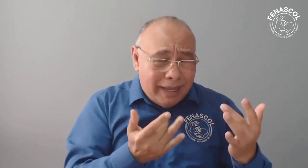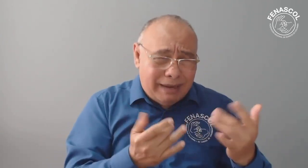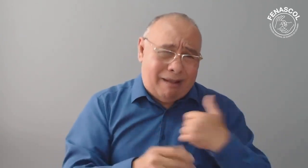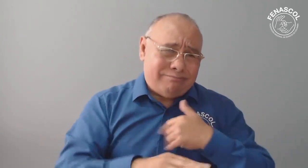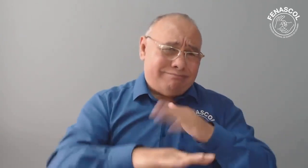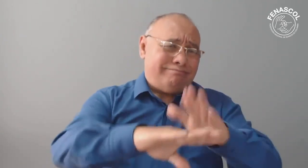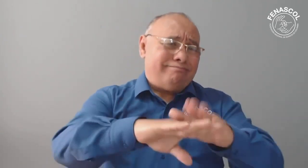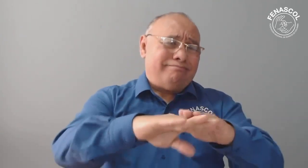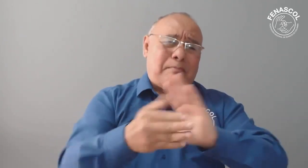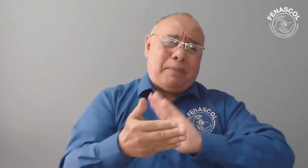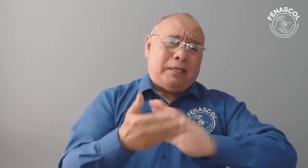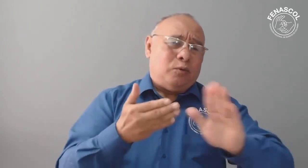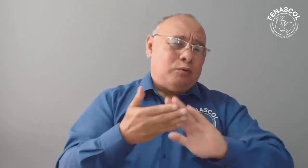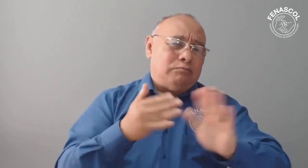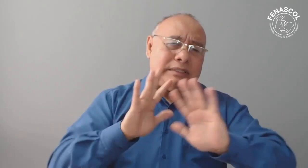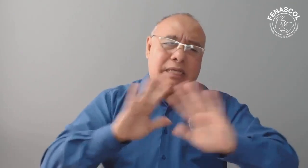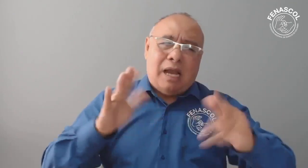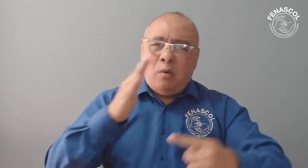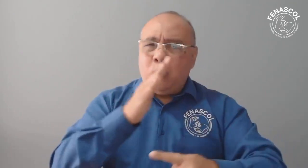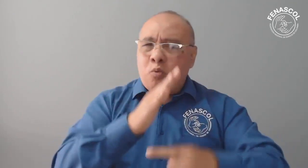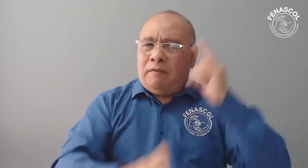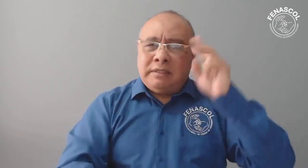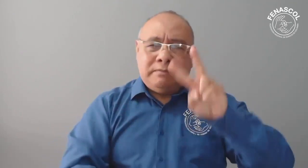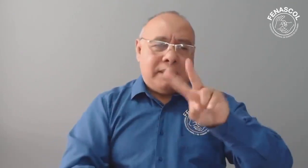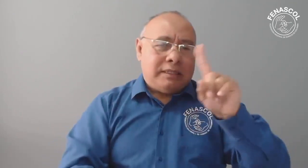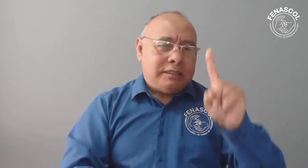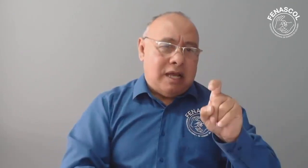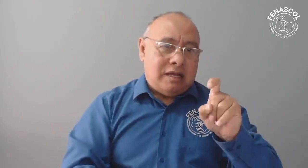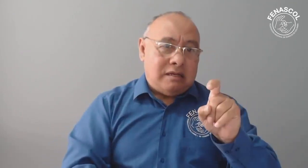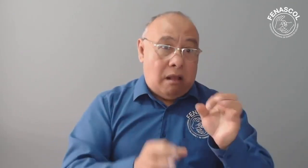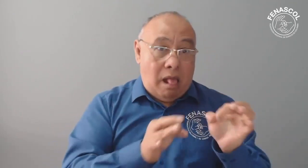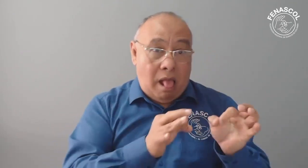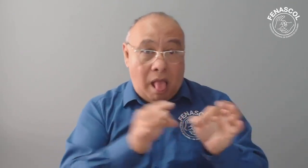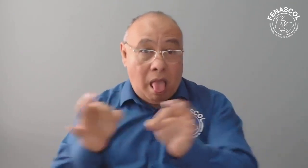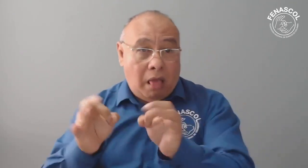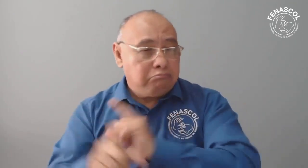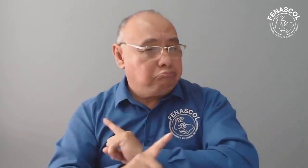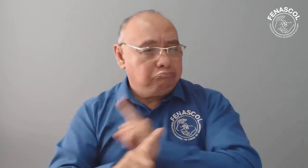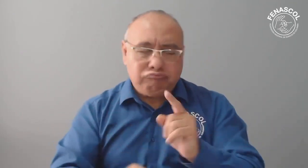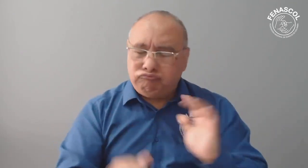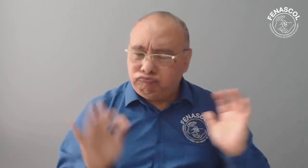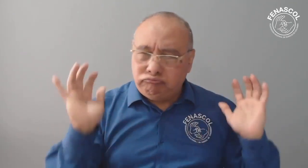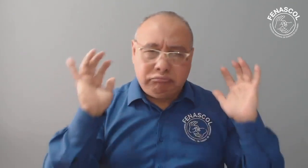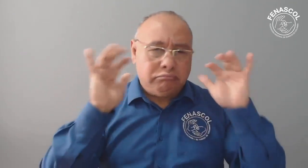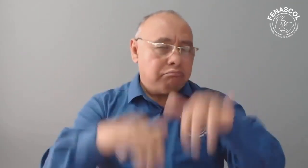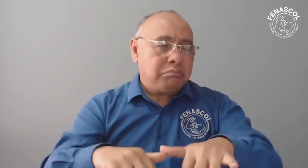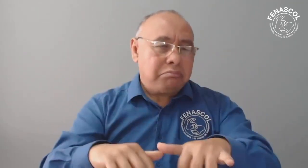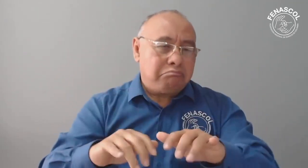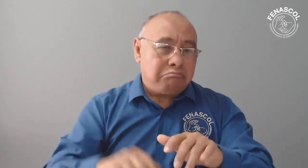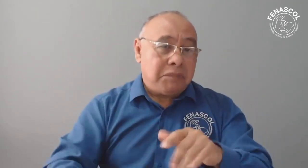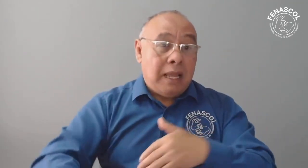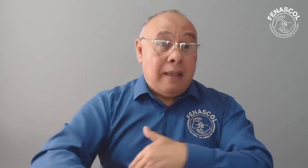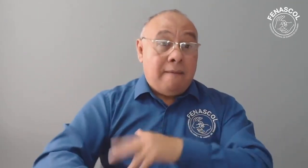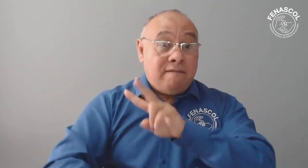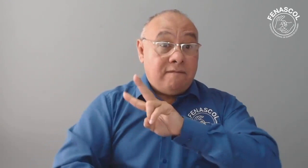Nosotros les informamos que la manifestación del 26 seguía en pie. No podíamos seguir esperando una respuesta.